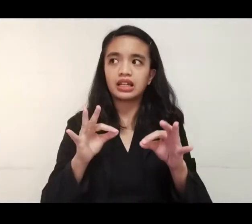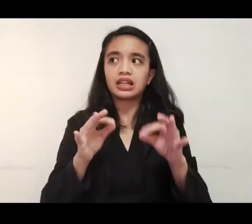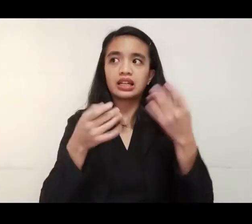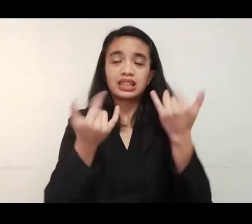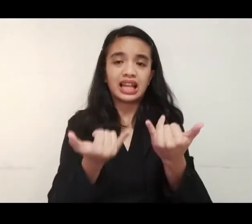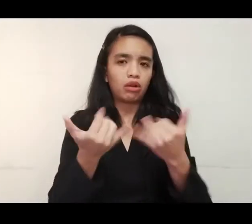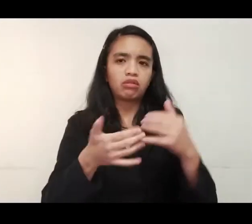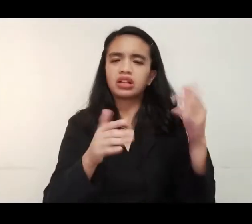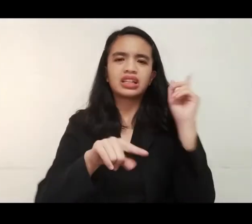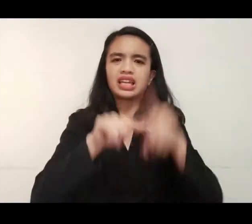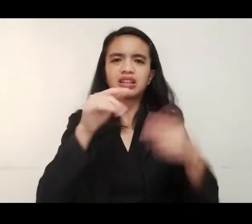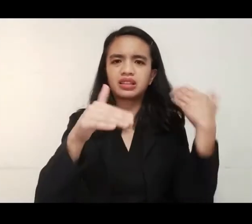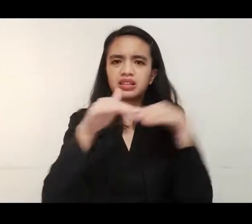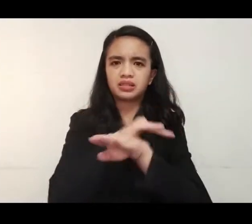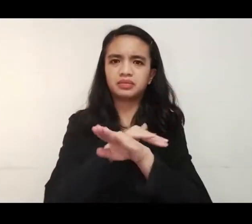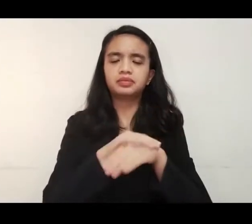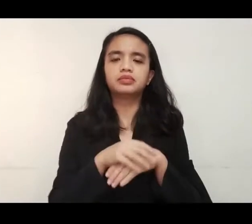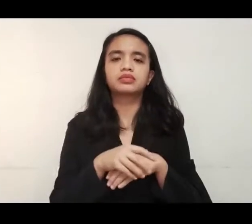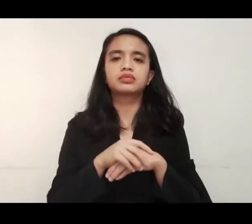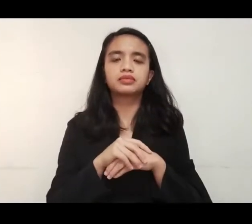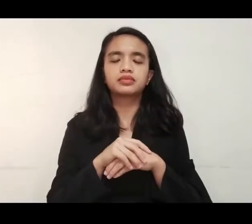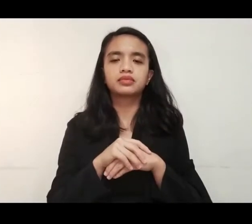mga kapasok ng mga unauthorized.